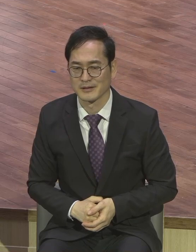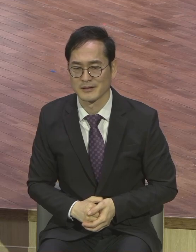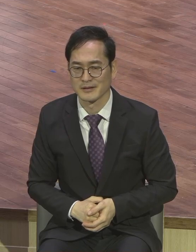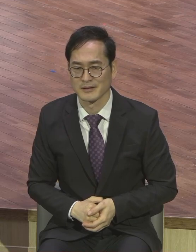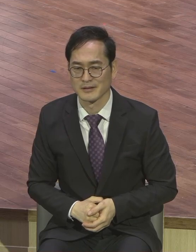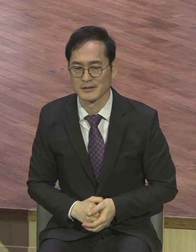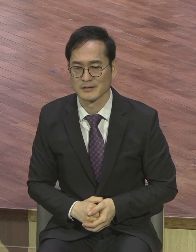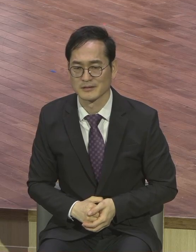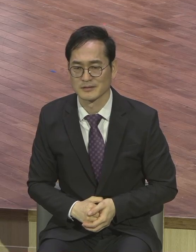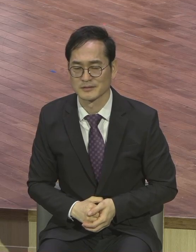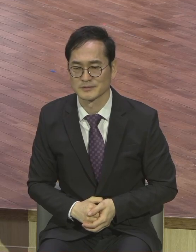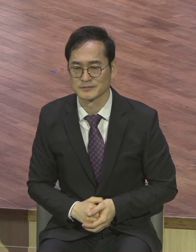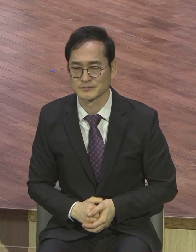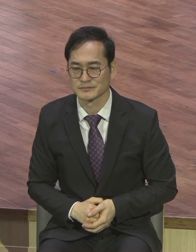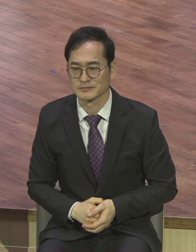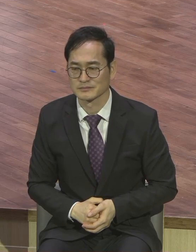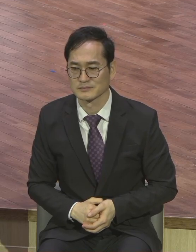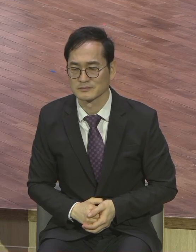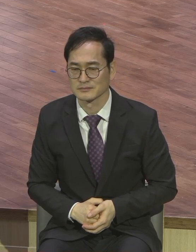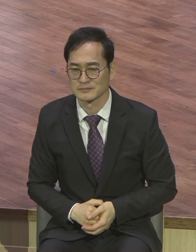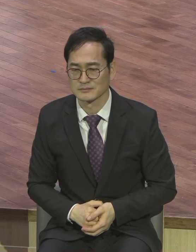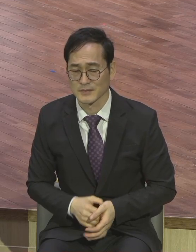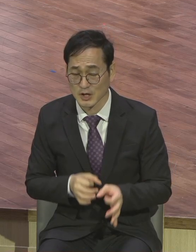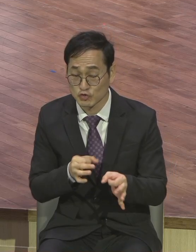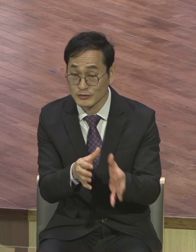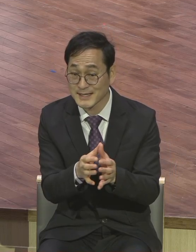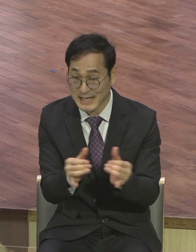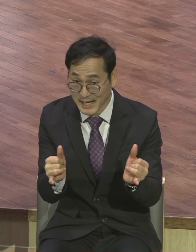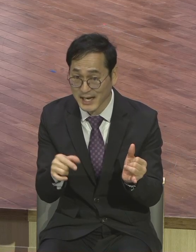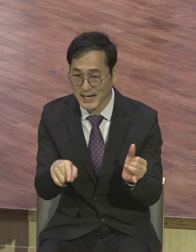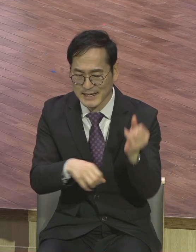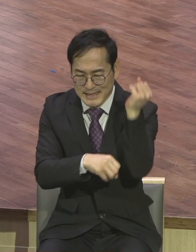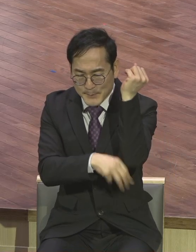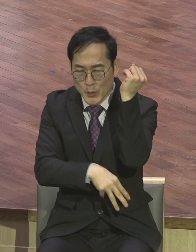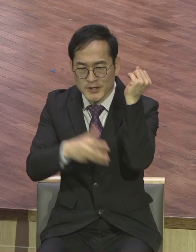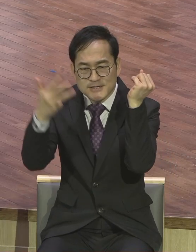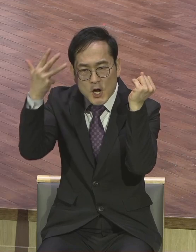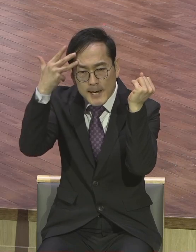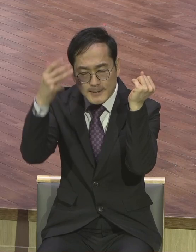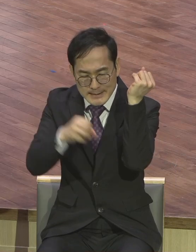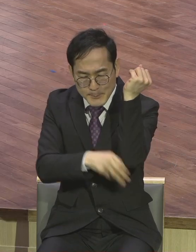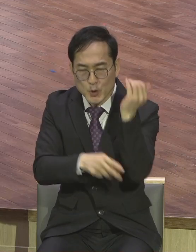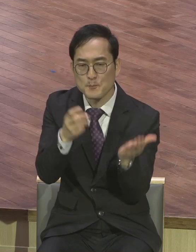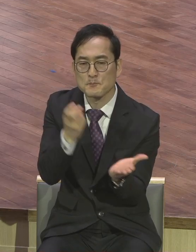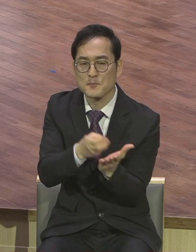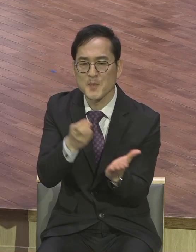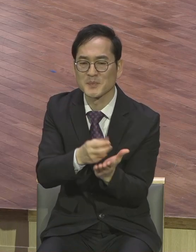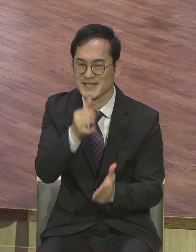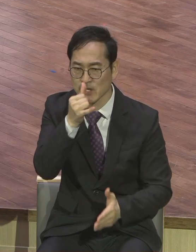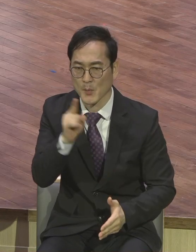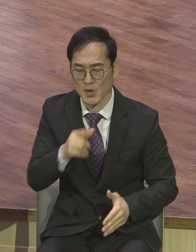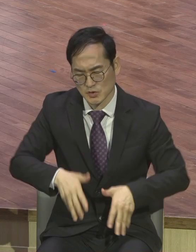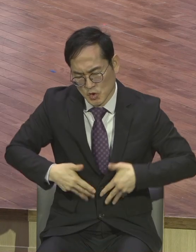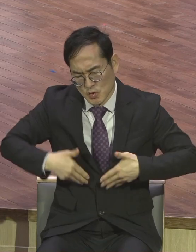주식 투자자들이 갖춰야 할 기본 철학이 뭐냐 서두르지 말라